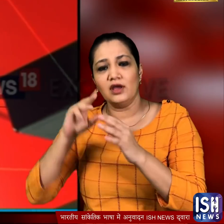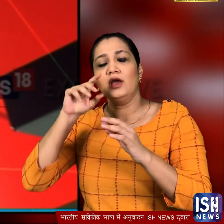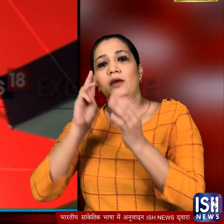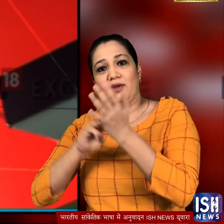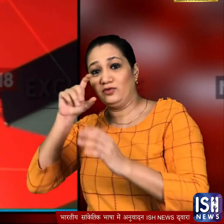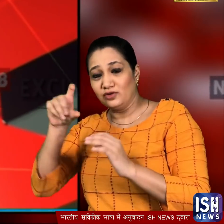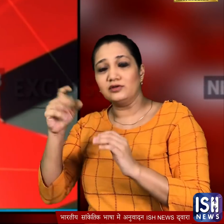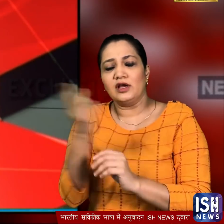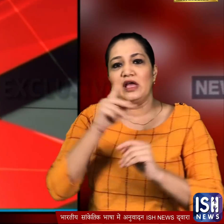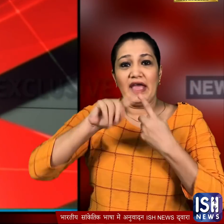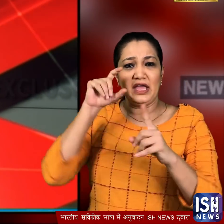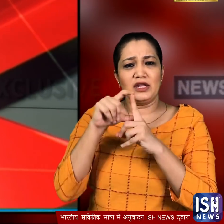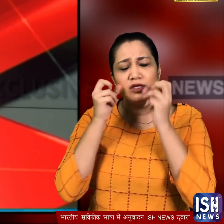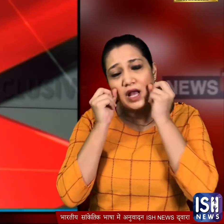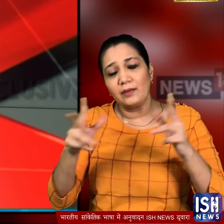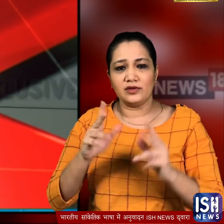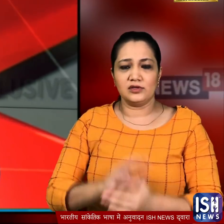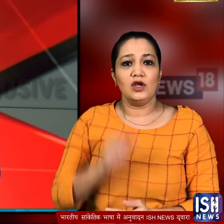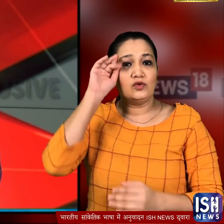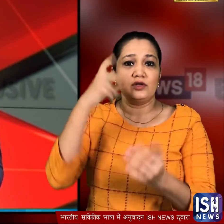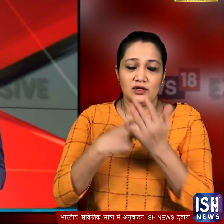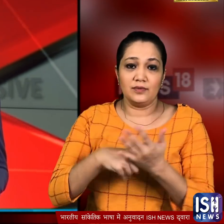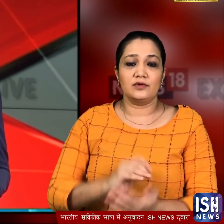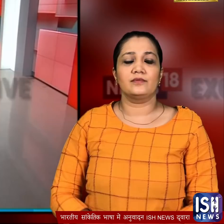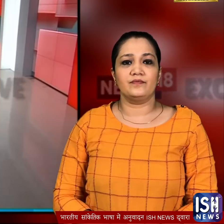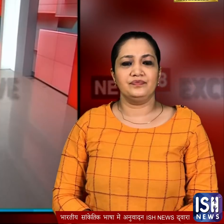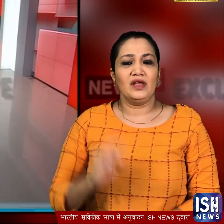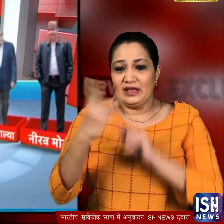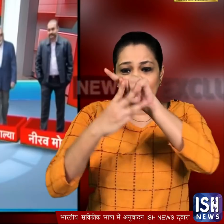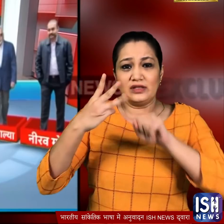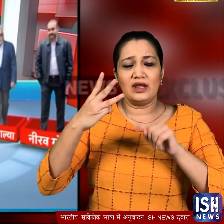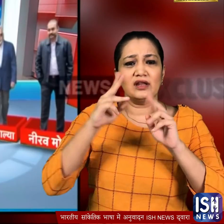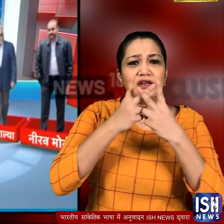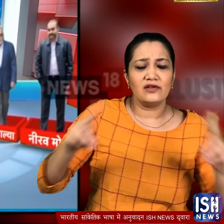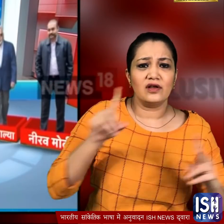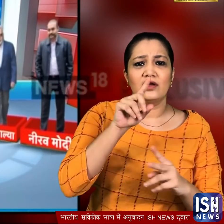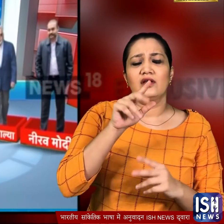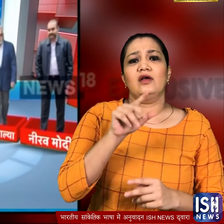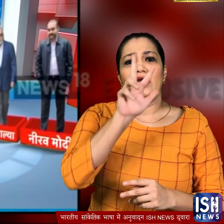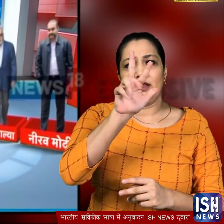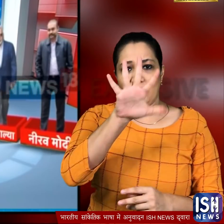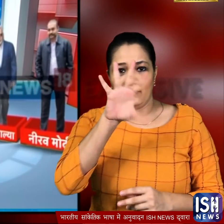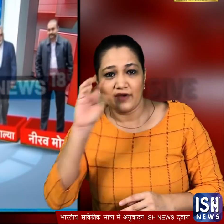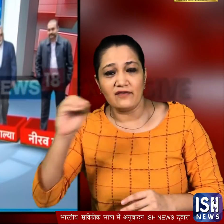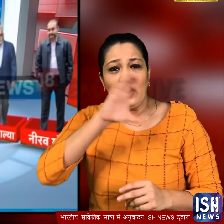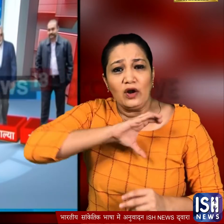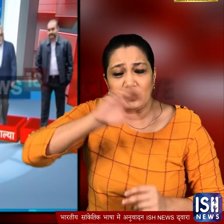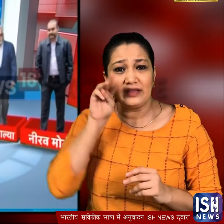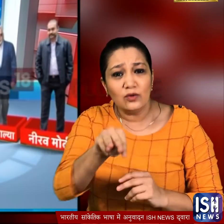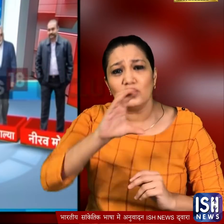एडी से बड़ा जटका लगा है नियूजेटीन के विवेग गुपता की रिपॉर्ट है कि इन तीनों की करीब साड़े आठ हजार करोड की संपत्ती जब्त